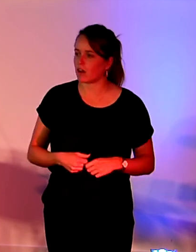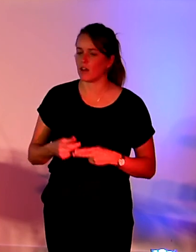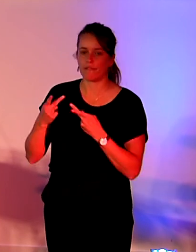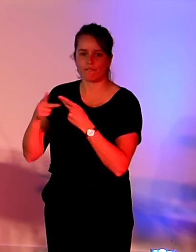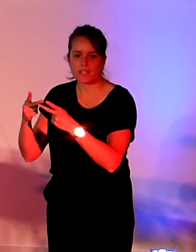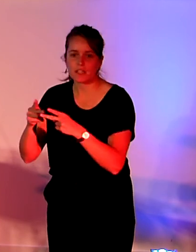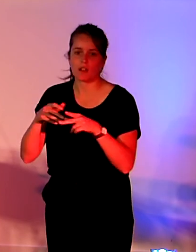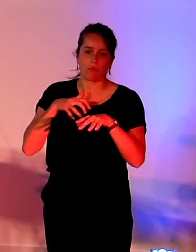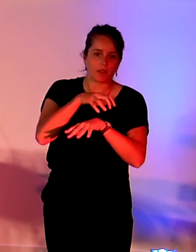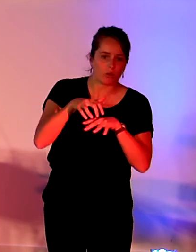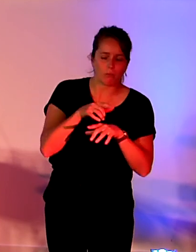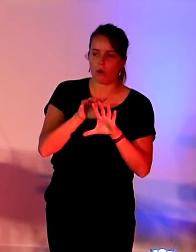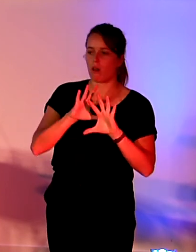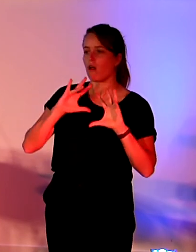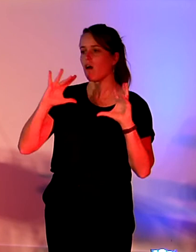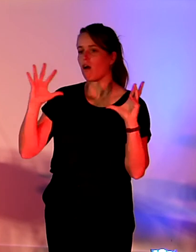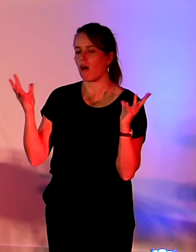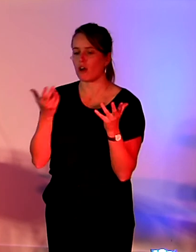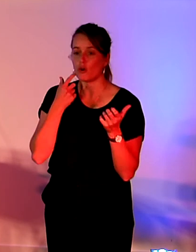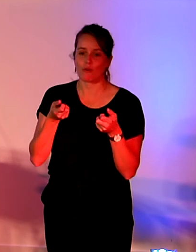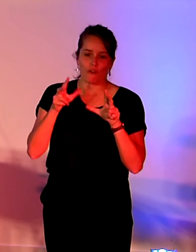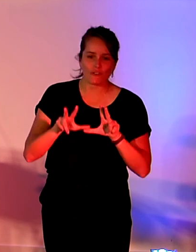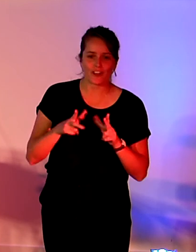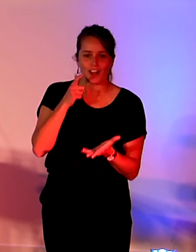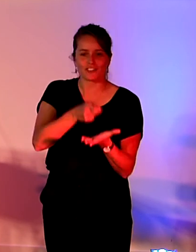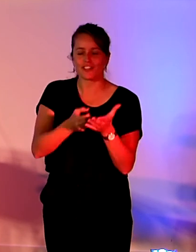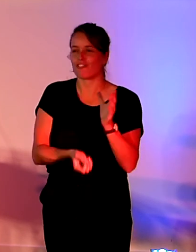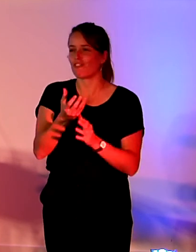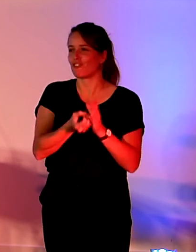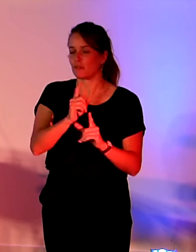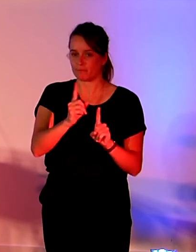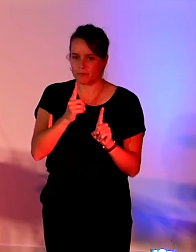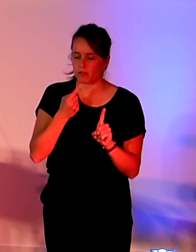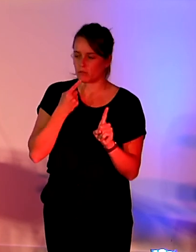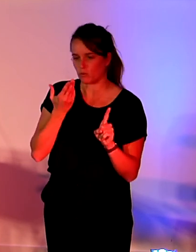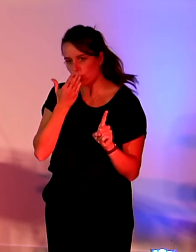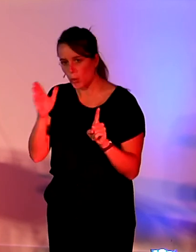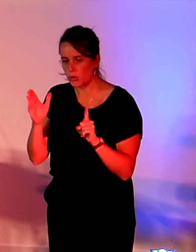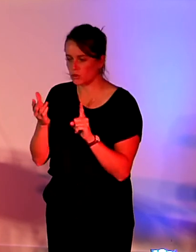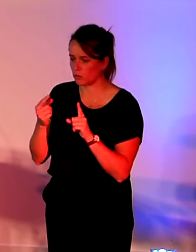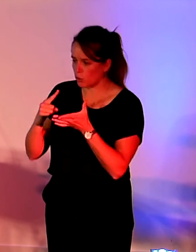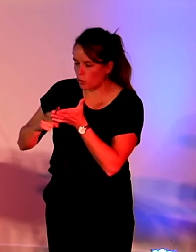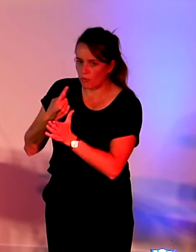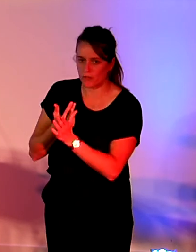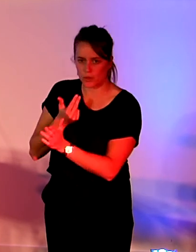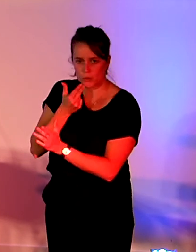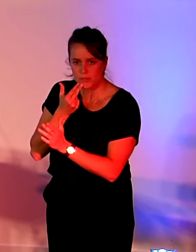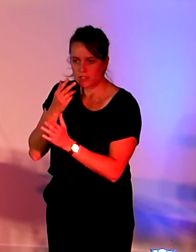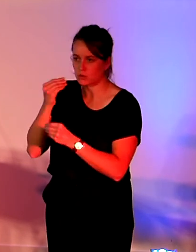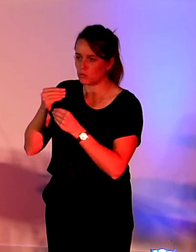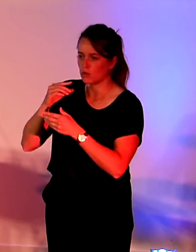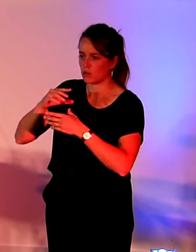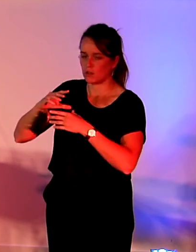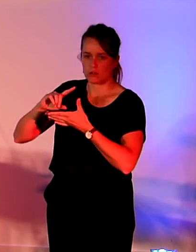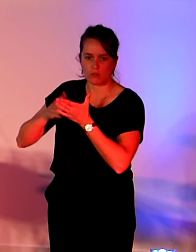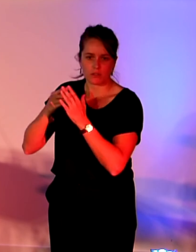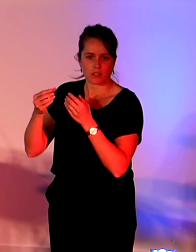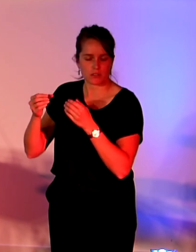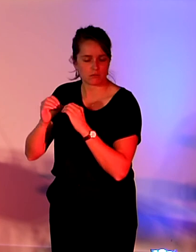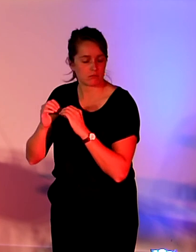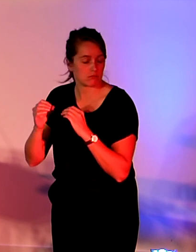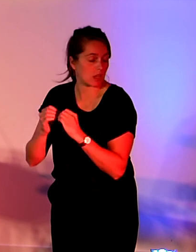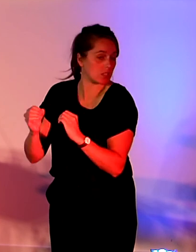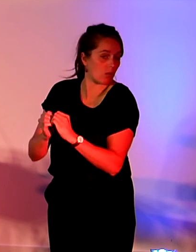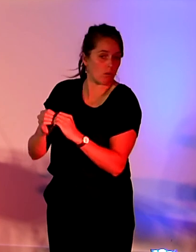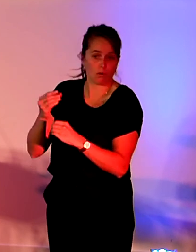orientés vers le réemploi ou la réutilisation. Et on a aussi l'article 18 qui ajoute les